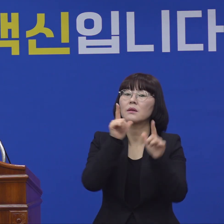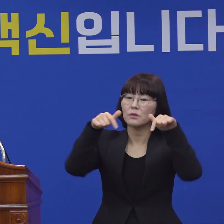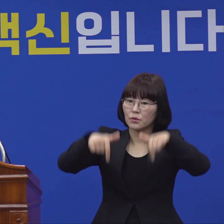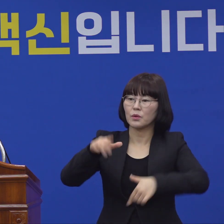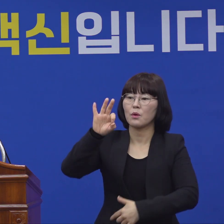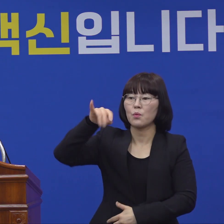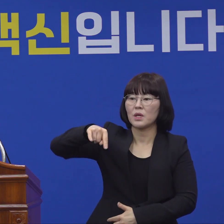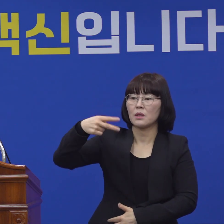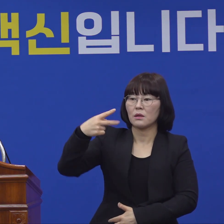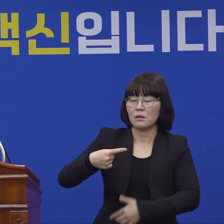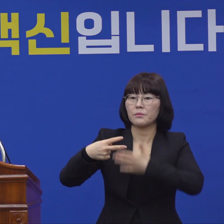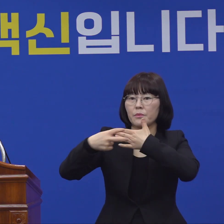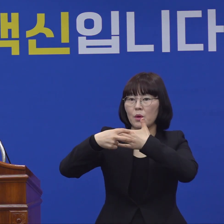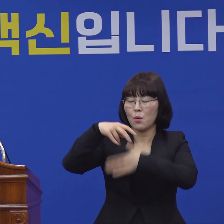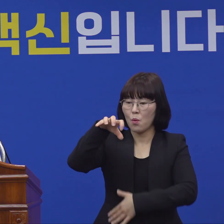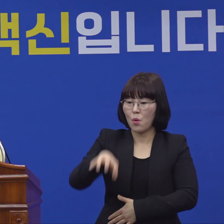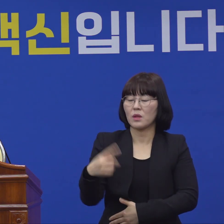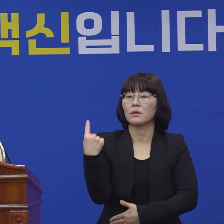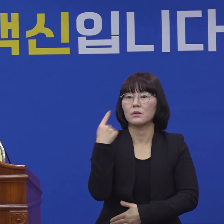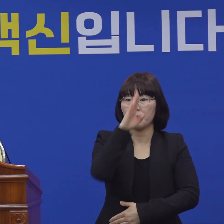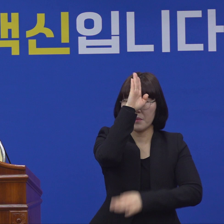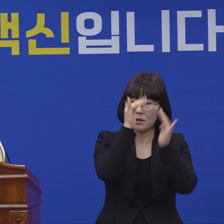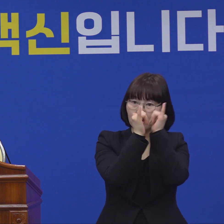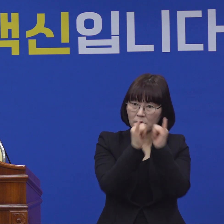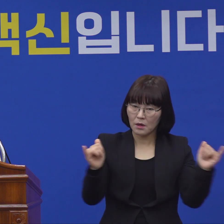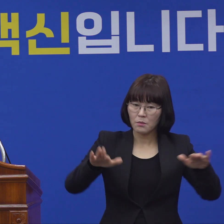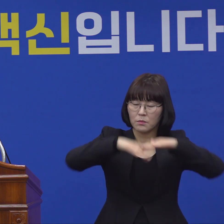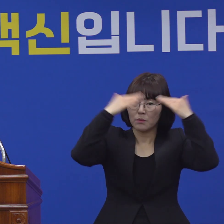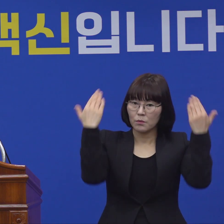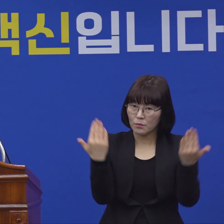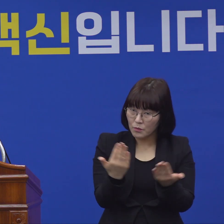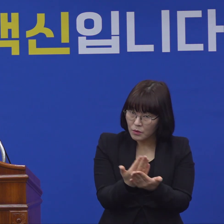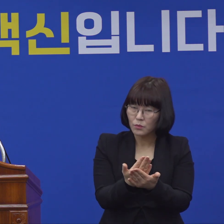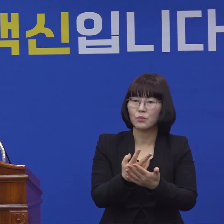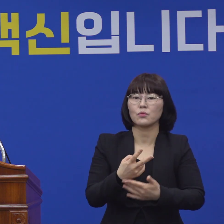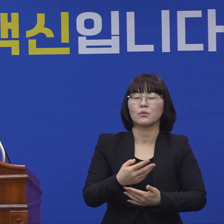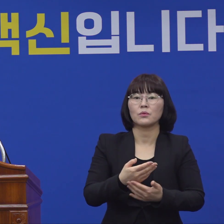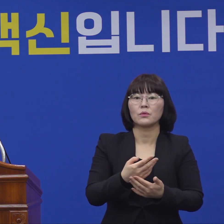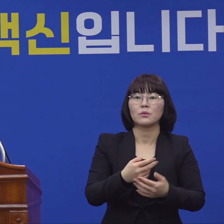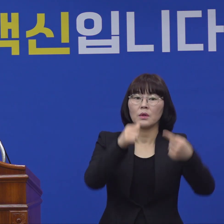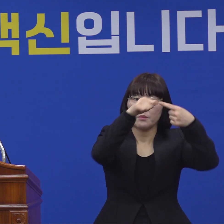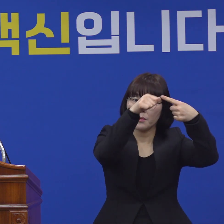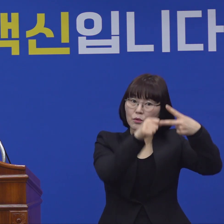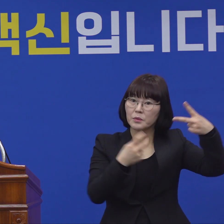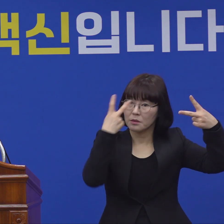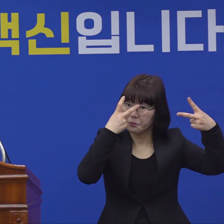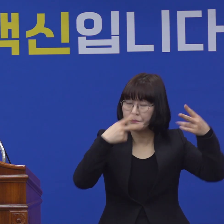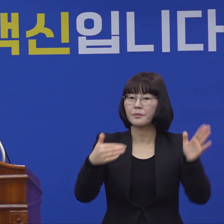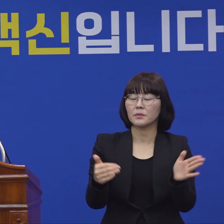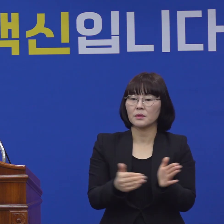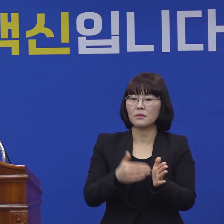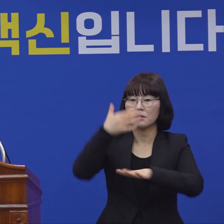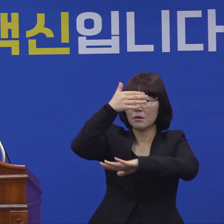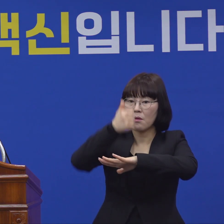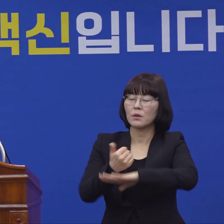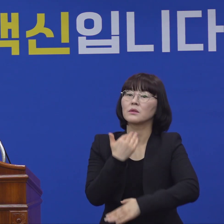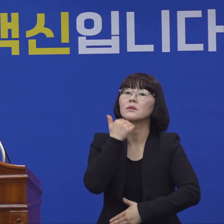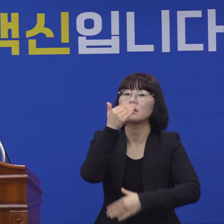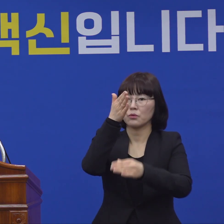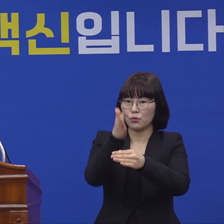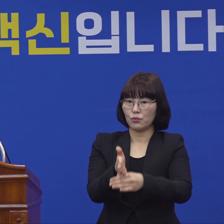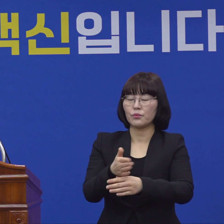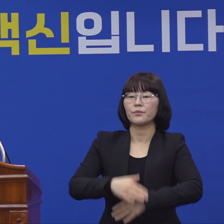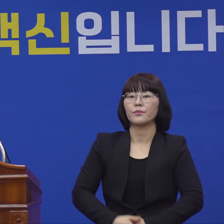위더병원은 어제 환자 전원에 대한 진단검사를 실시하고 그 결과를 기다리는